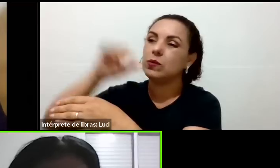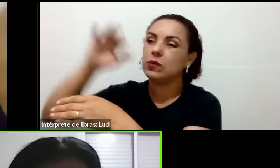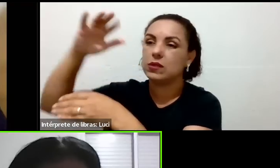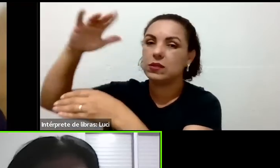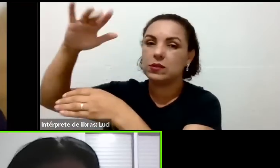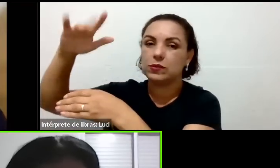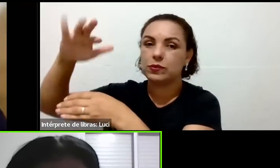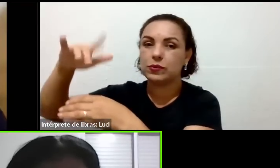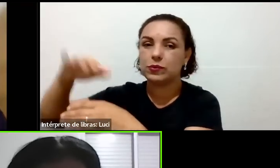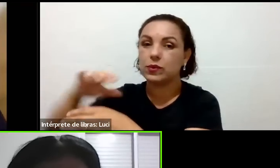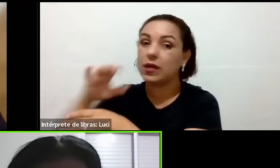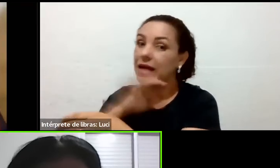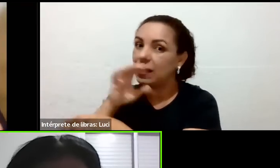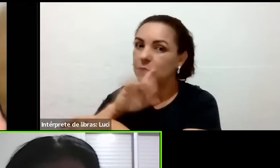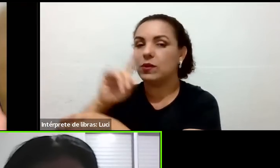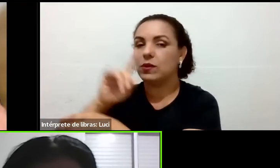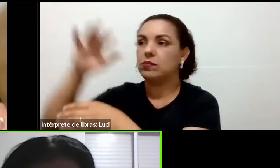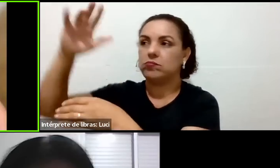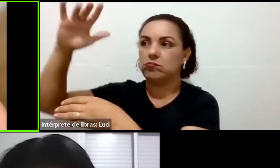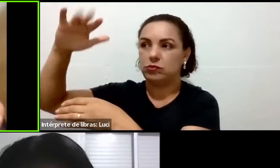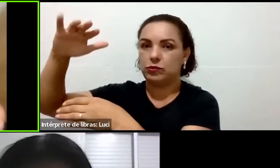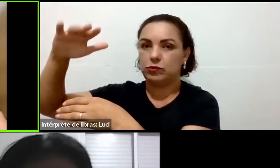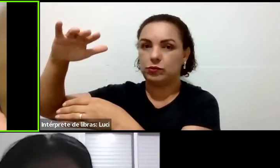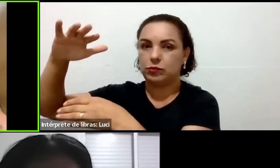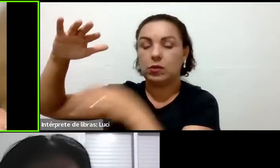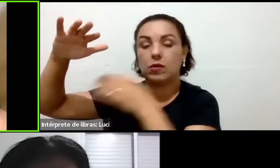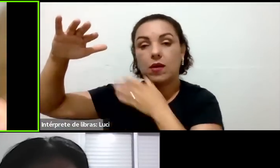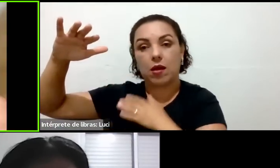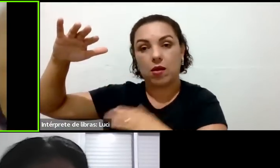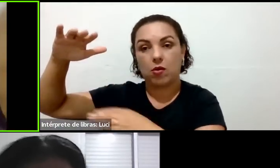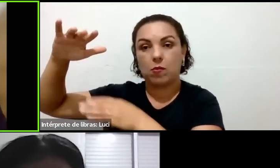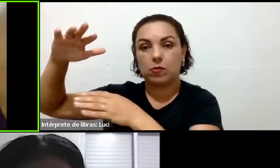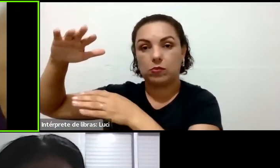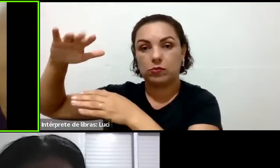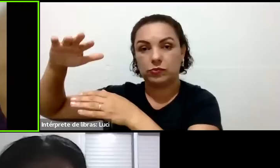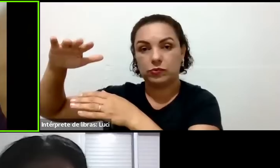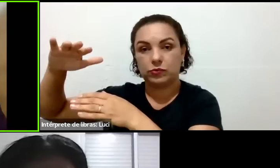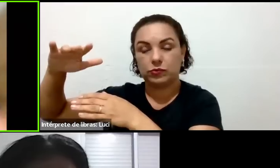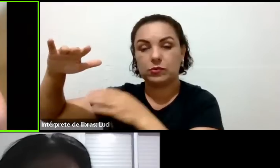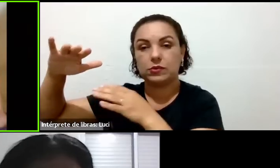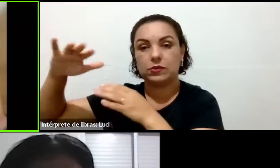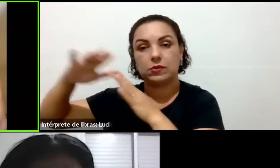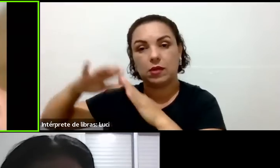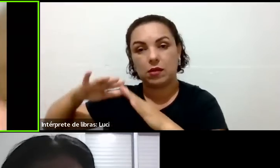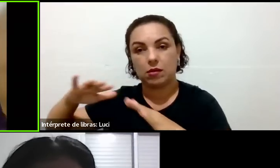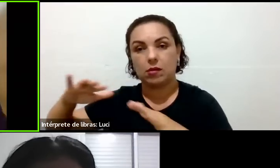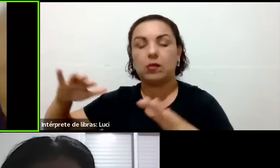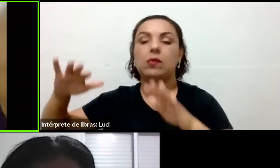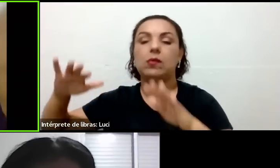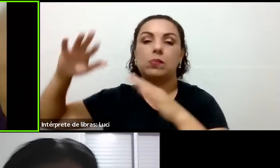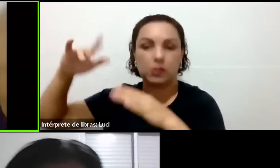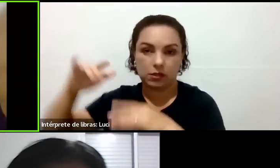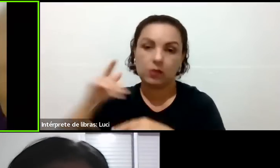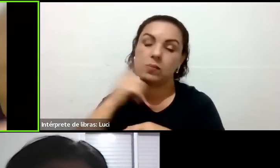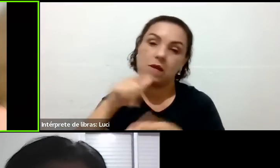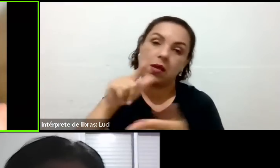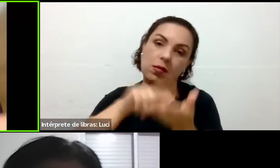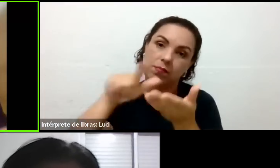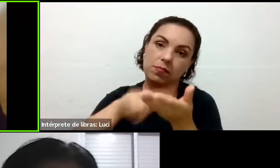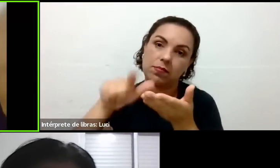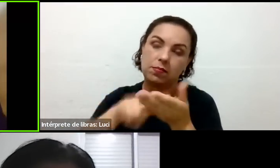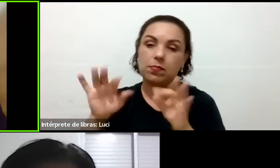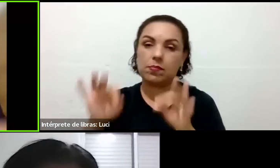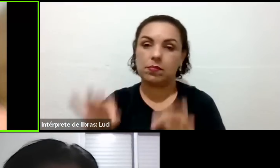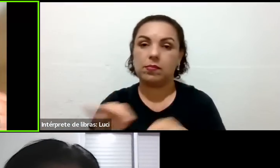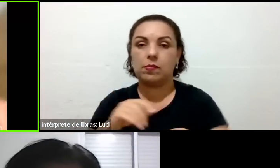Tem, tem. Porque, eu instalei um filtro, né? Num lugar aqui, eu chamei um técnico, gastei um